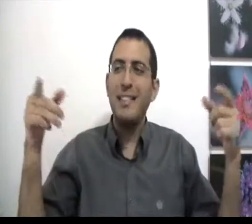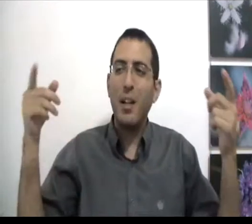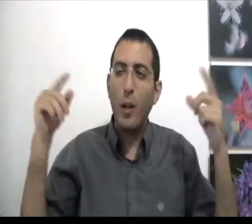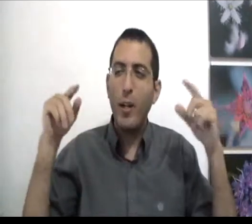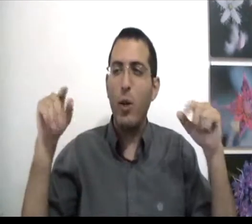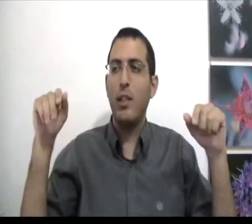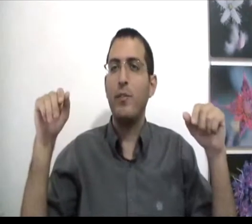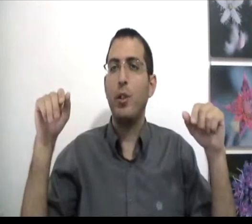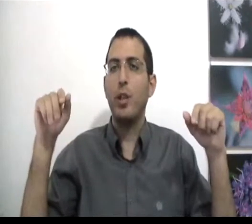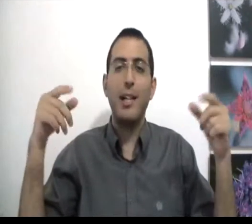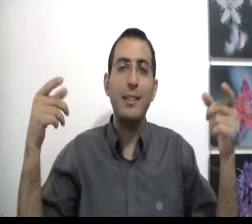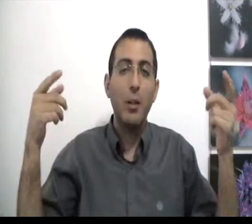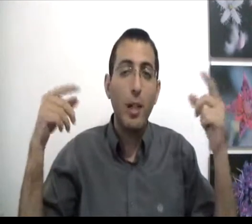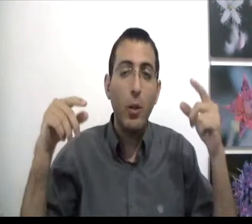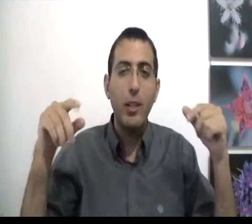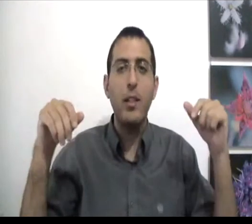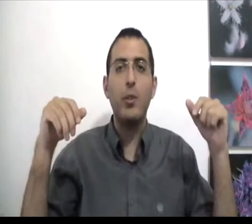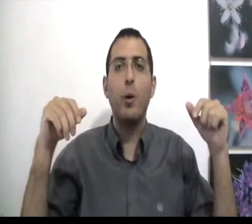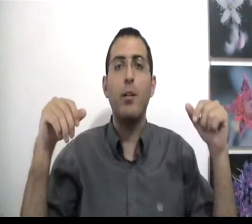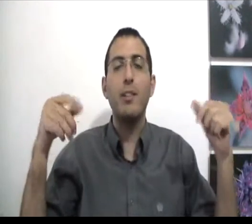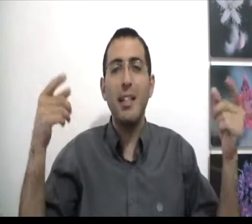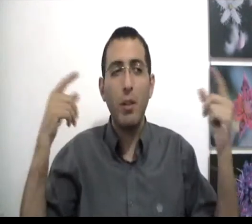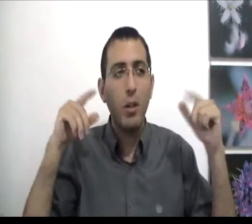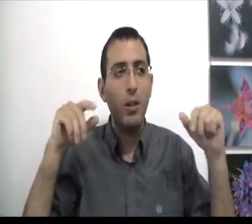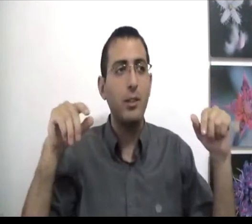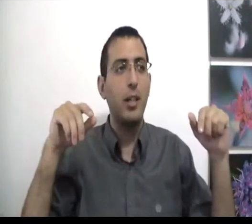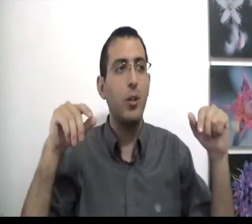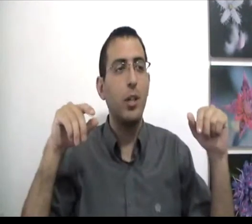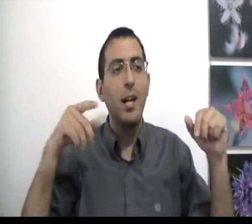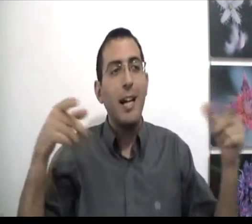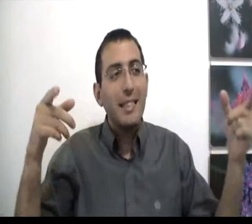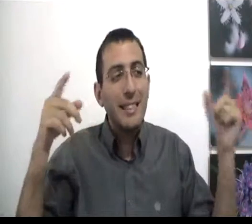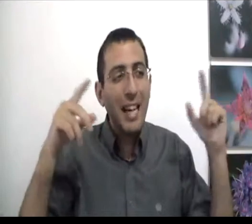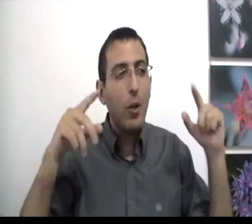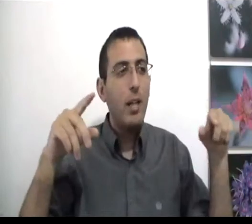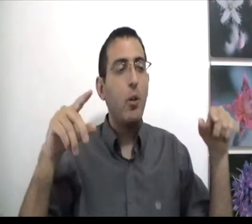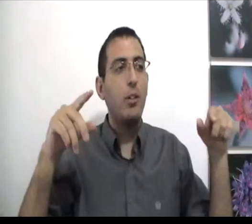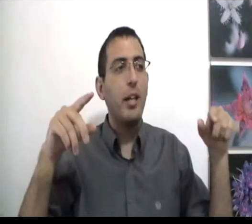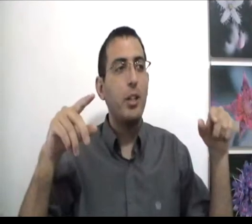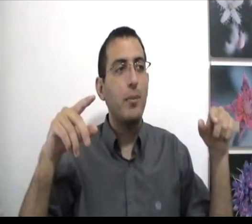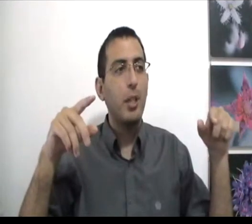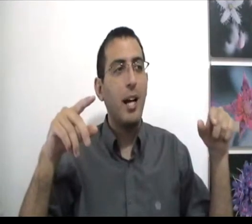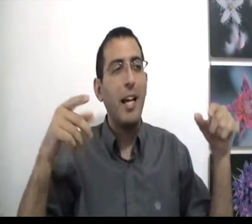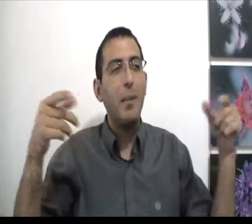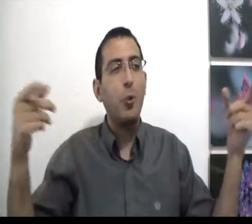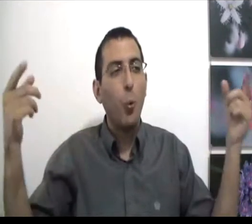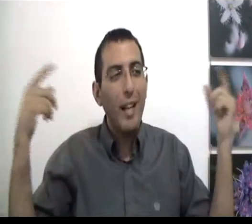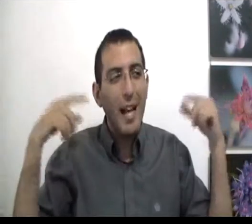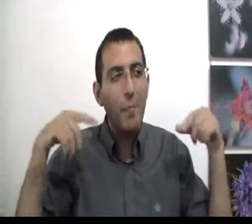סך כל היכולות הנפשיות שלך את סך כל היכולות אינטלקטואליות את סך כל היכולות השכליות את סך כל הכוחות הרגשיים שלך האם את כולם